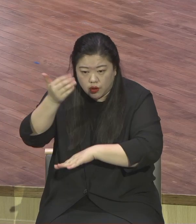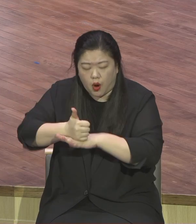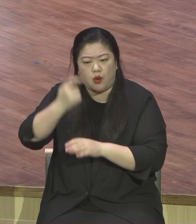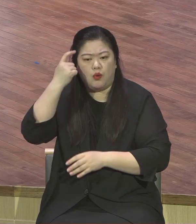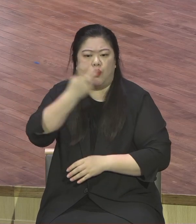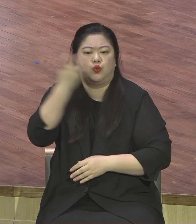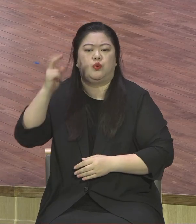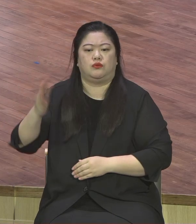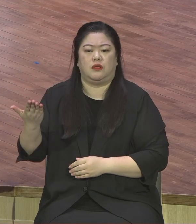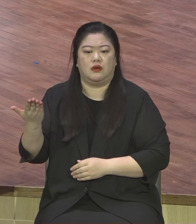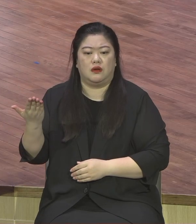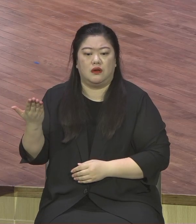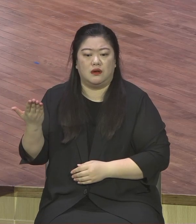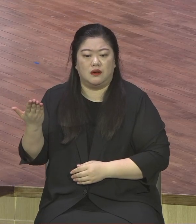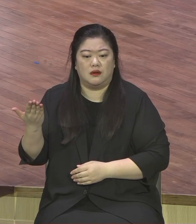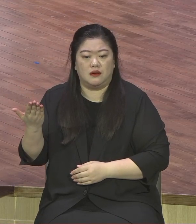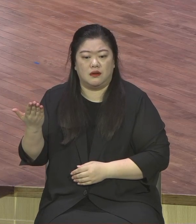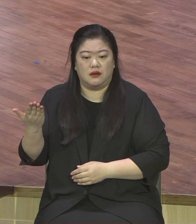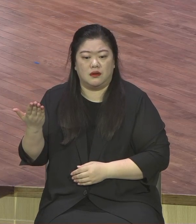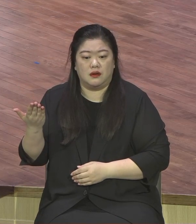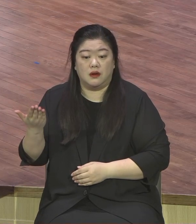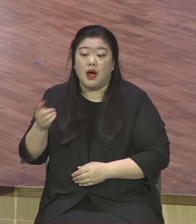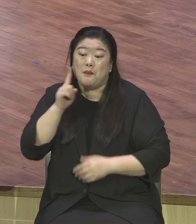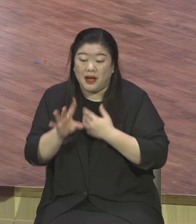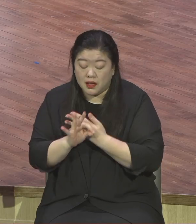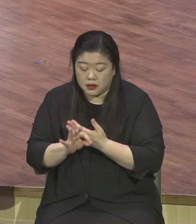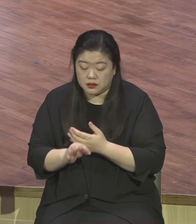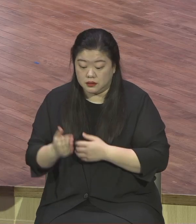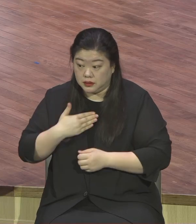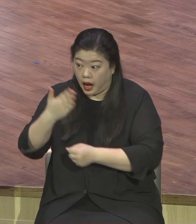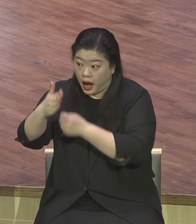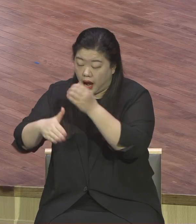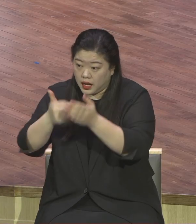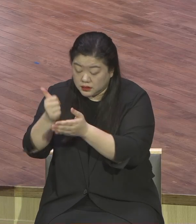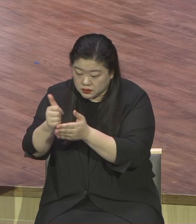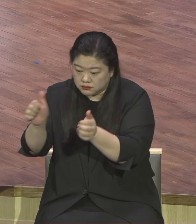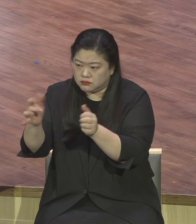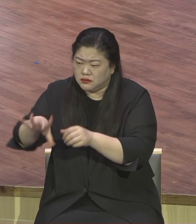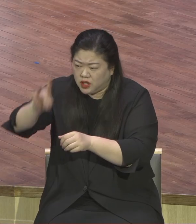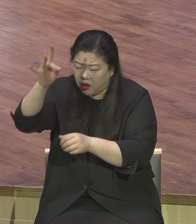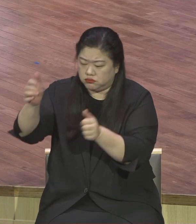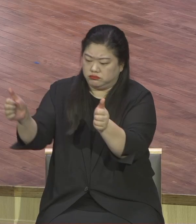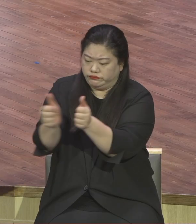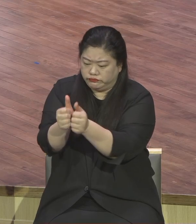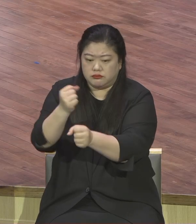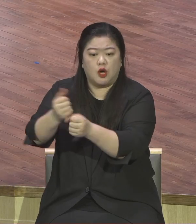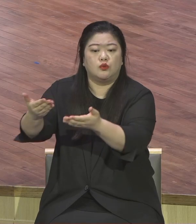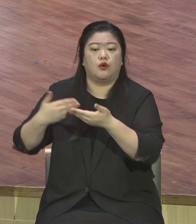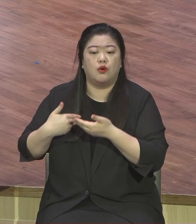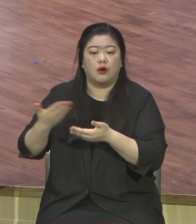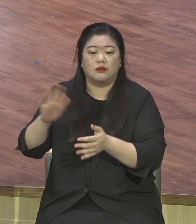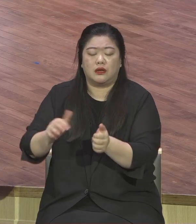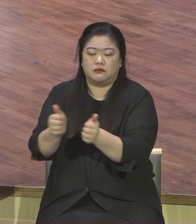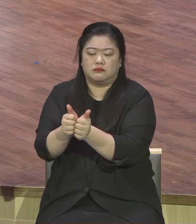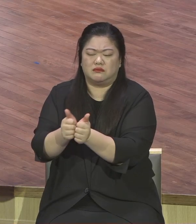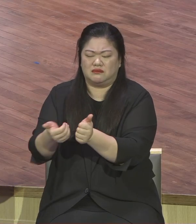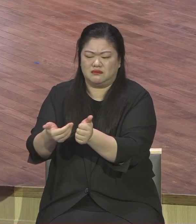모르면 절대 행복 없어요 행복한 척하지 그거 그거 뭐 일순간 잠깐 즐겁지